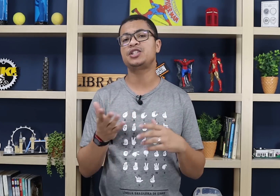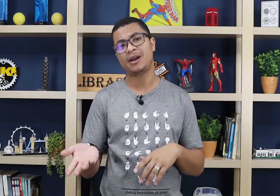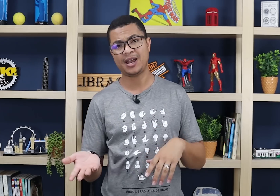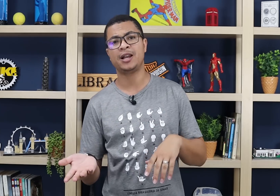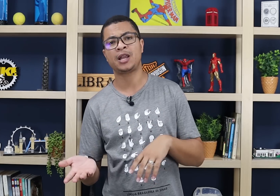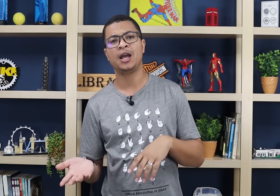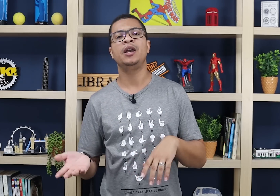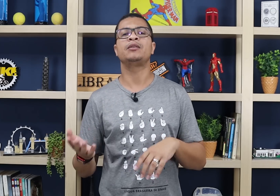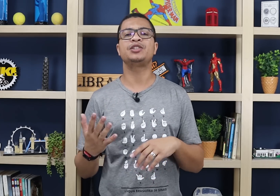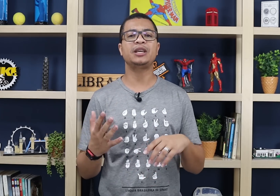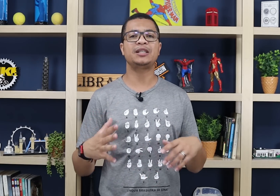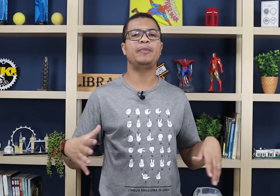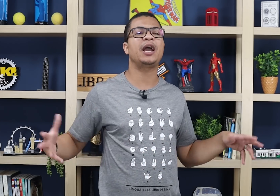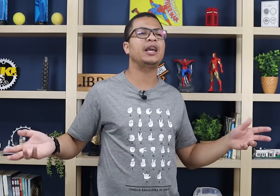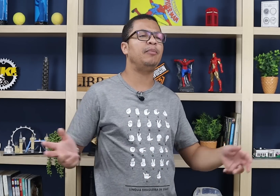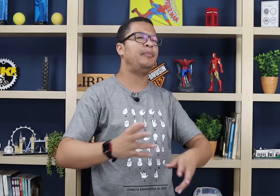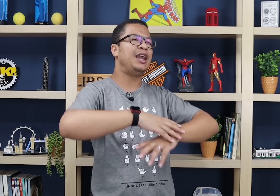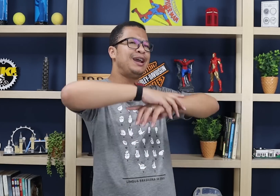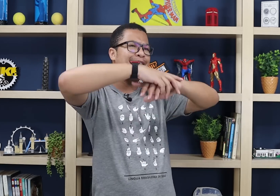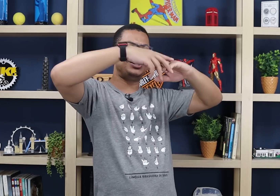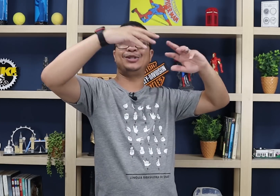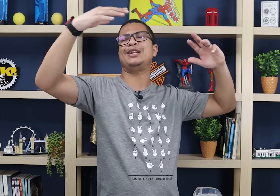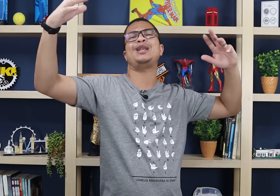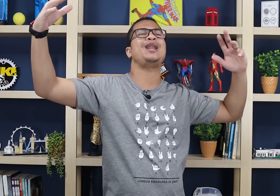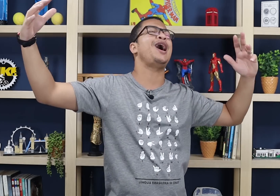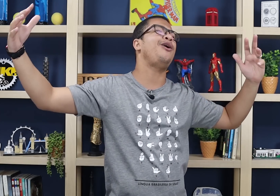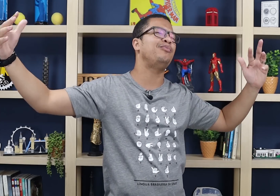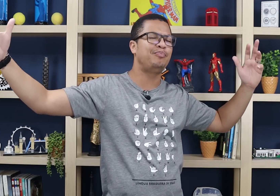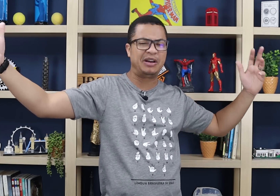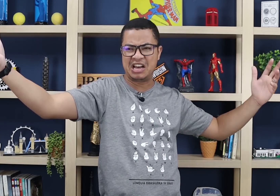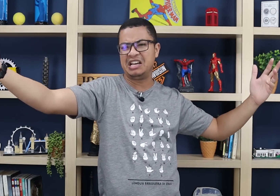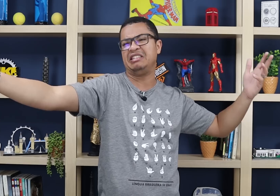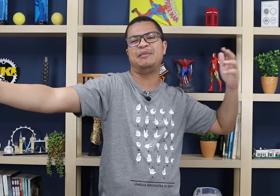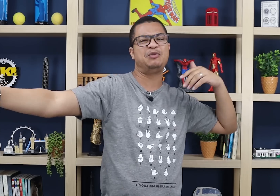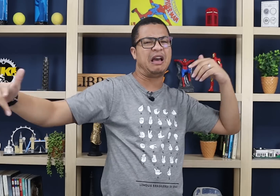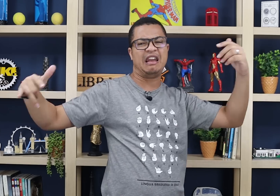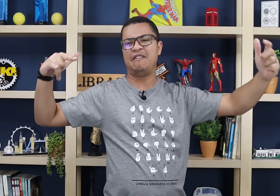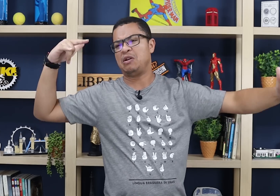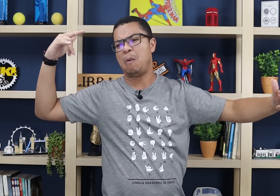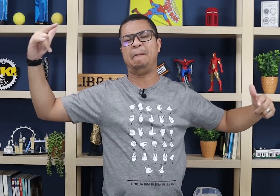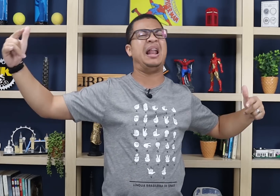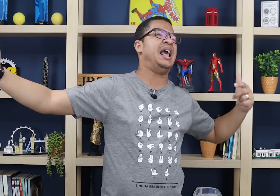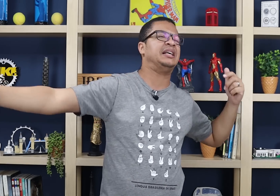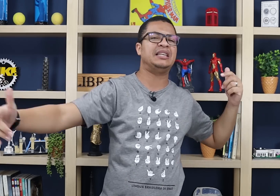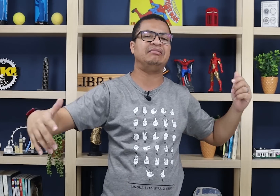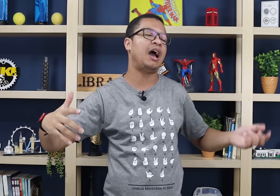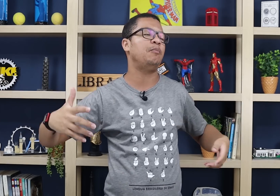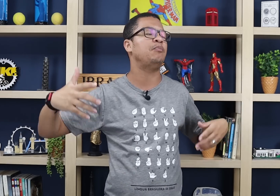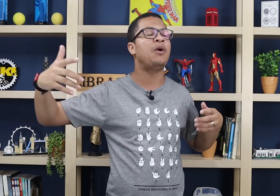é qualidade, tá? Não adianta nada você pegar aquela penca de sinal, pan, tá? De palavra complexa e tal. Pô,